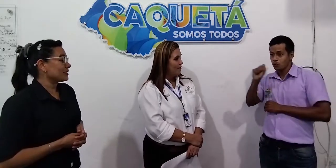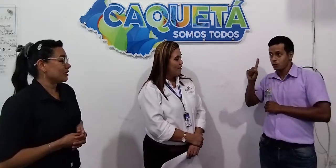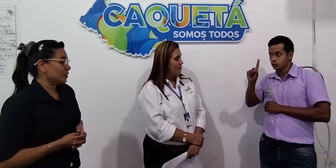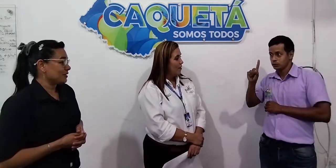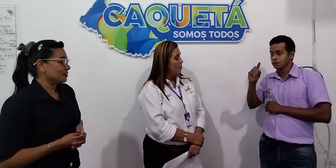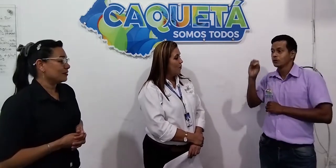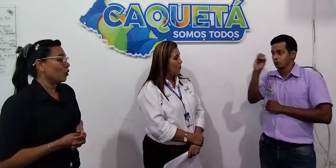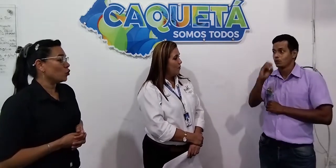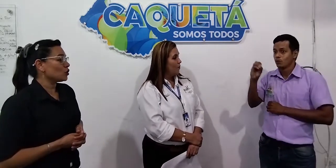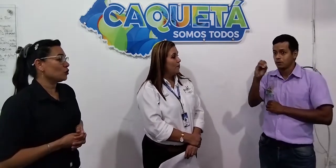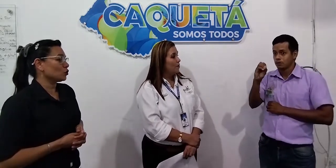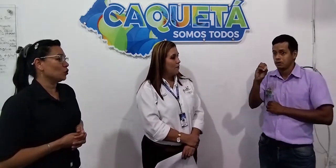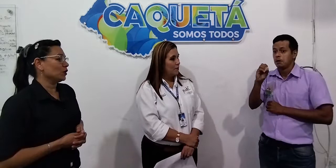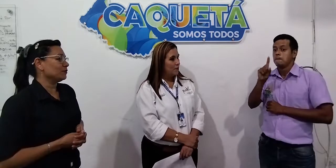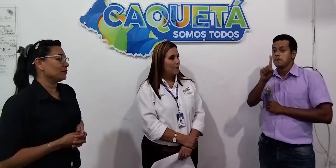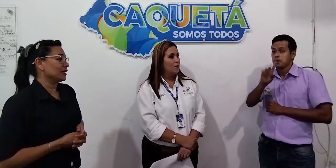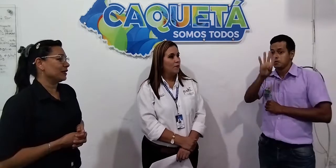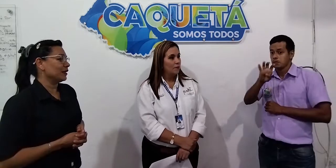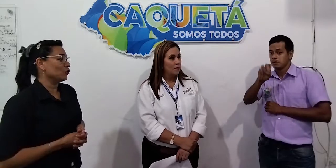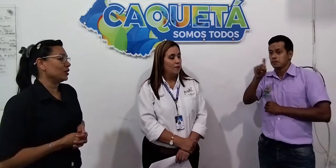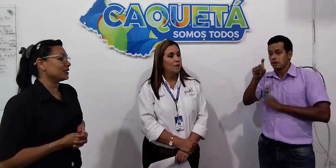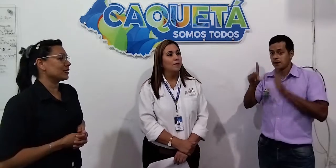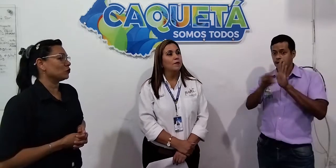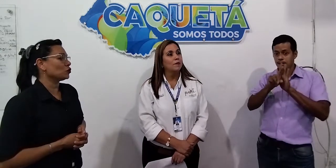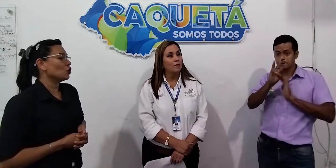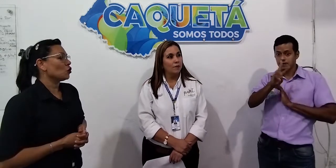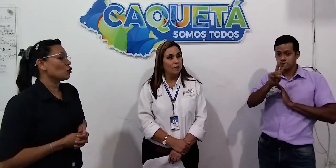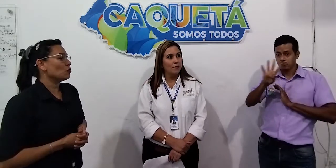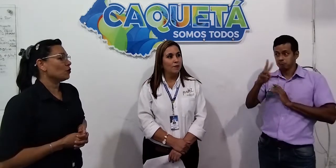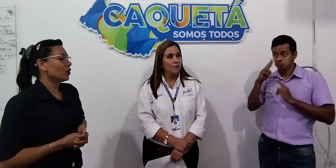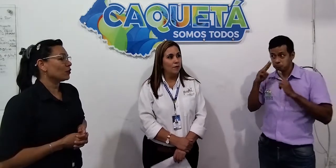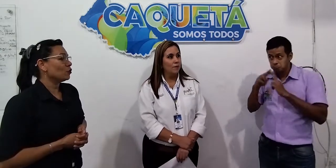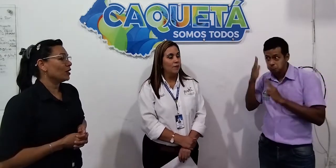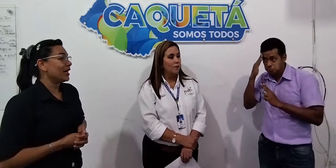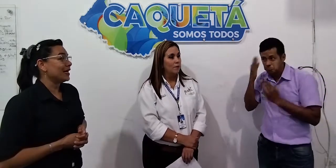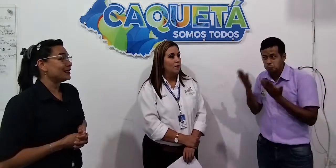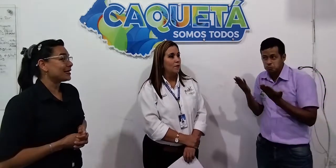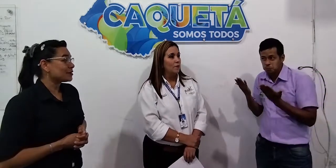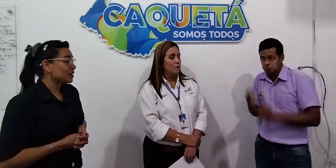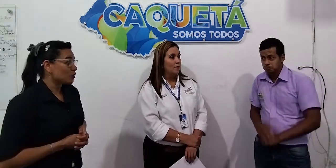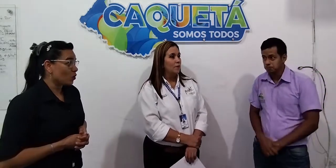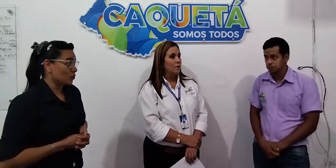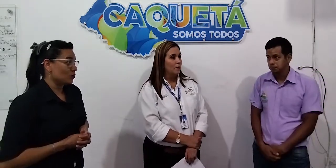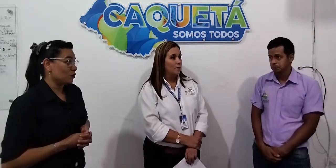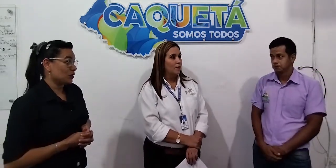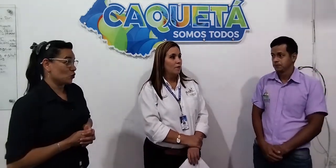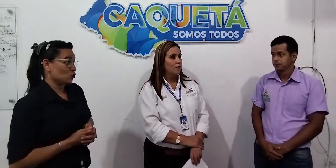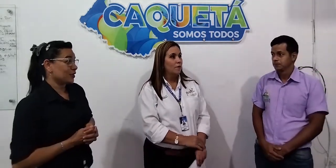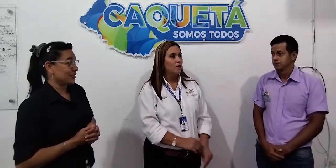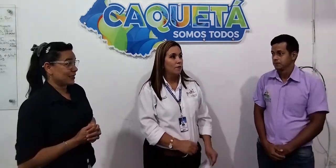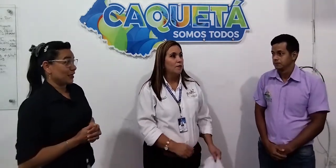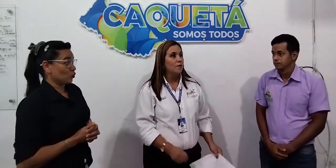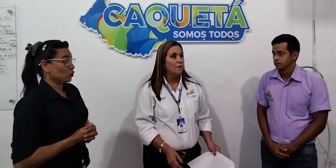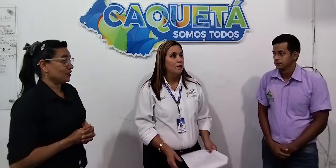este mes, 11 de octubre, el día de hoy, estamos conmemorando la Ley 324 de 1996. ¿La conoces?